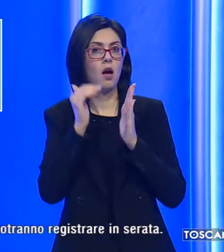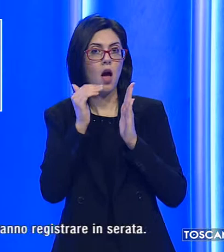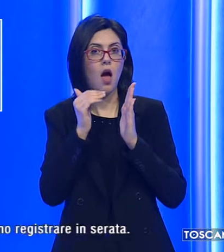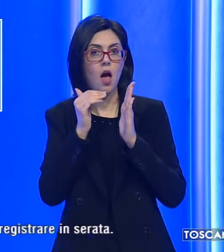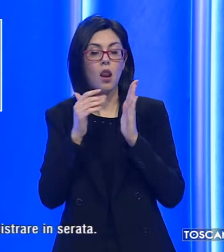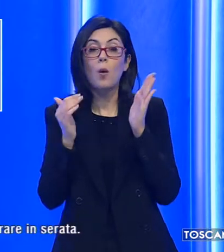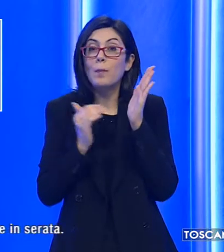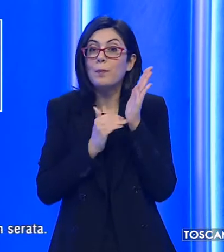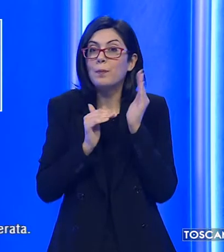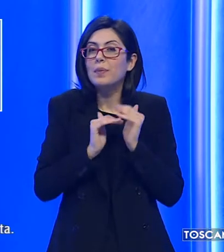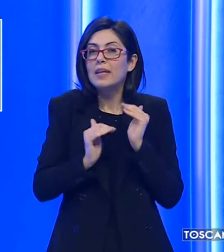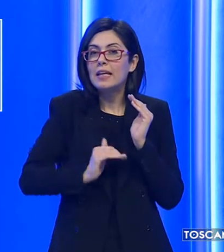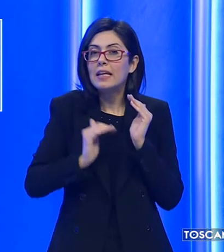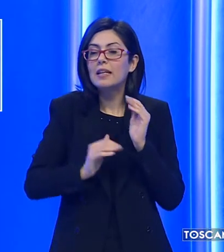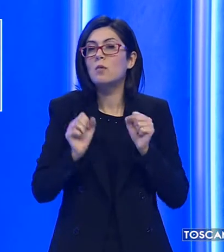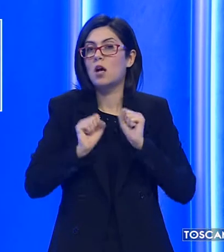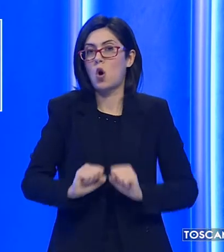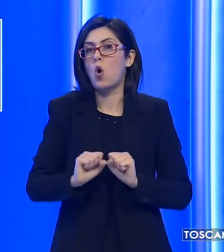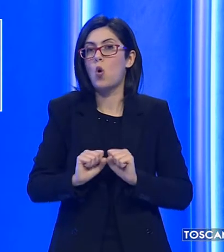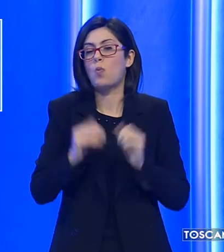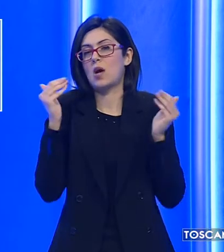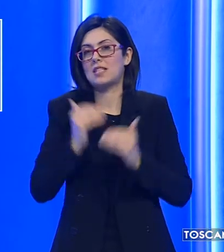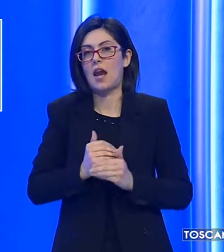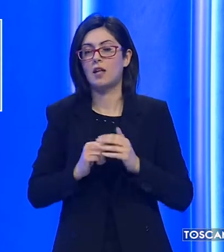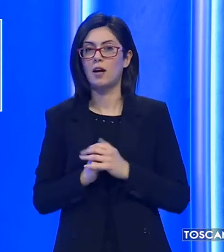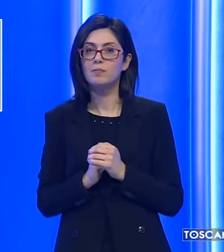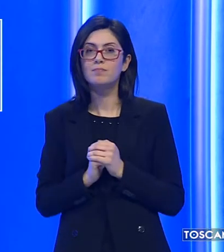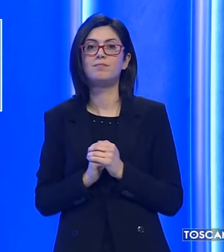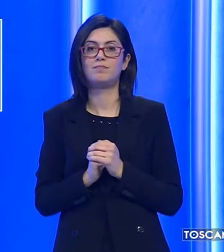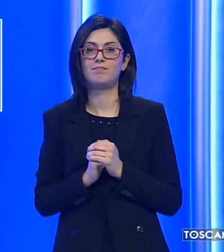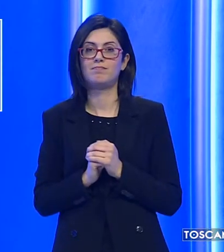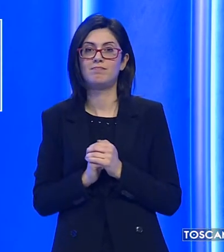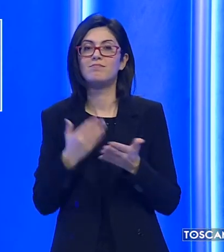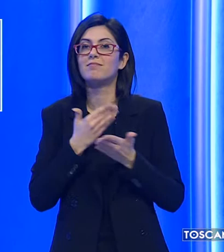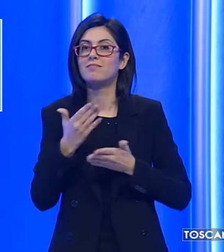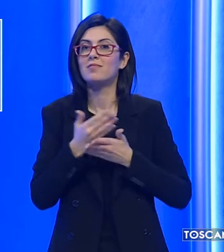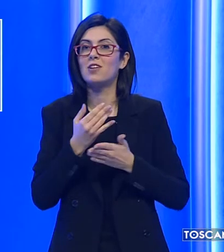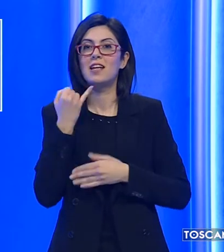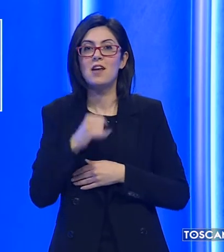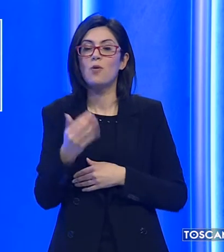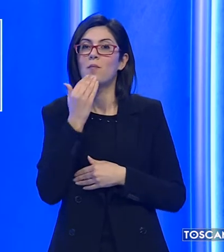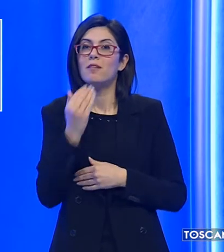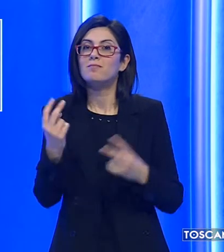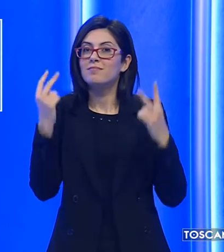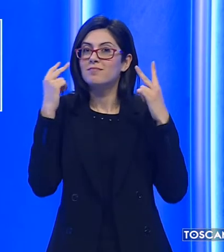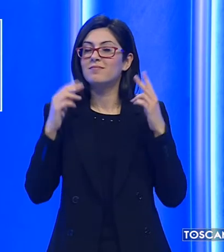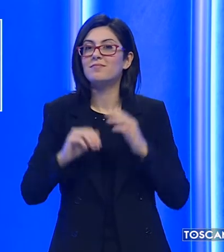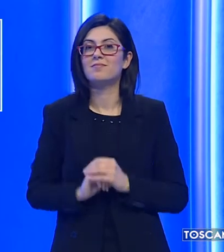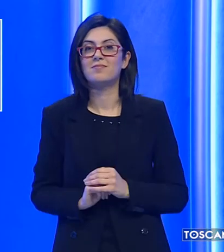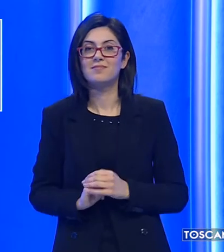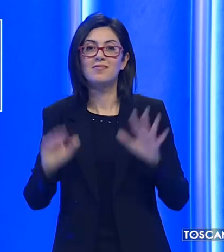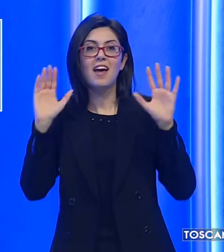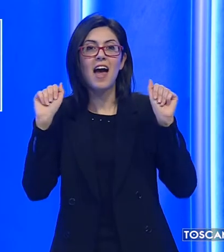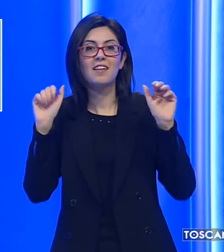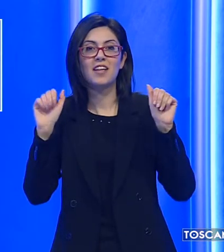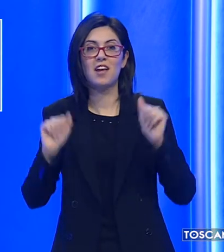valori minimi che si potranno registrare in serata. Per questa sera è tutto, grazie per averci